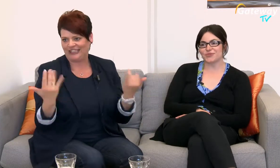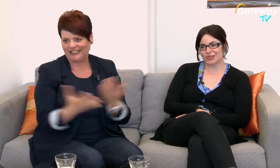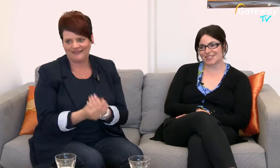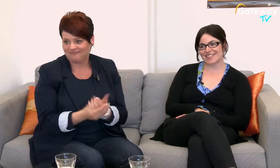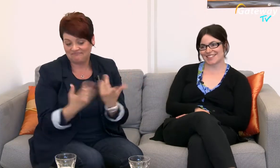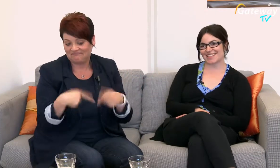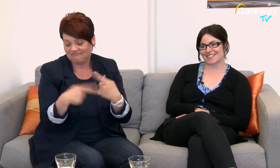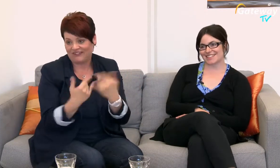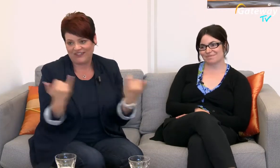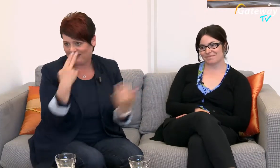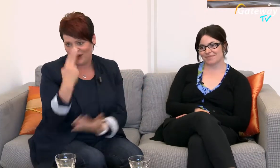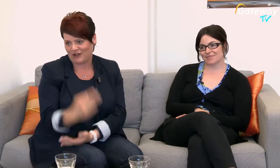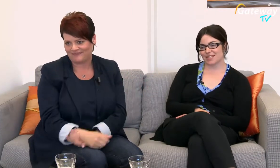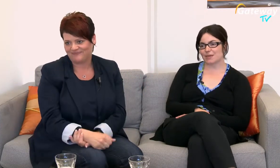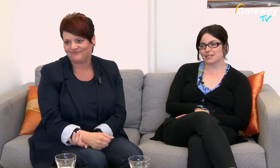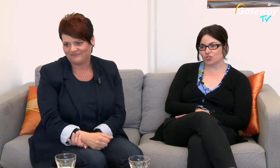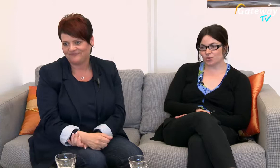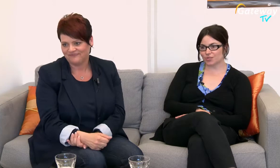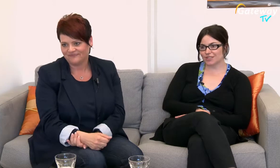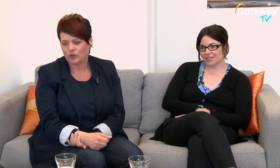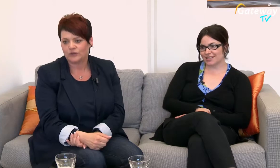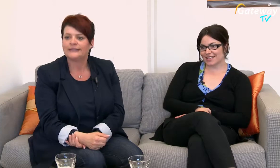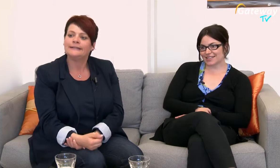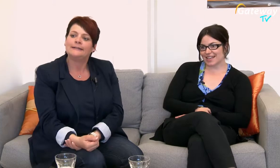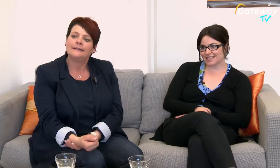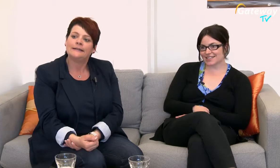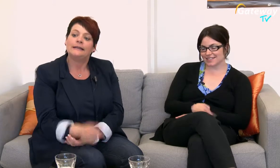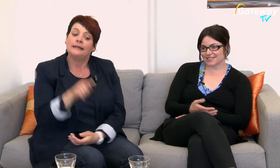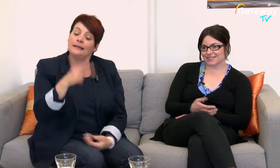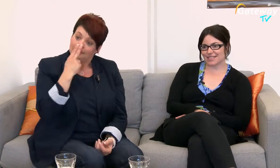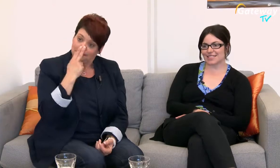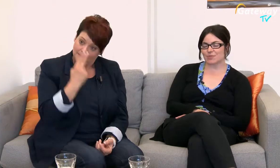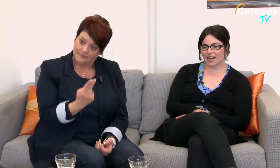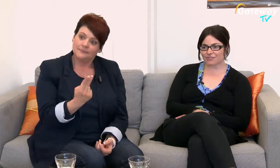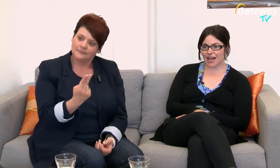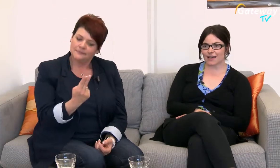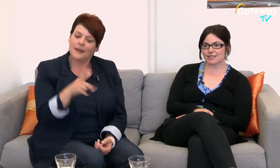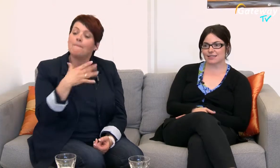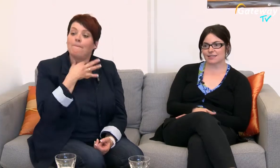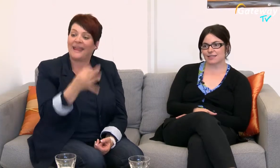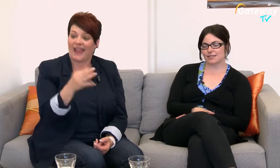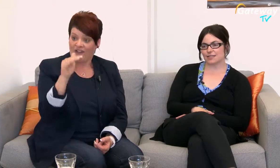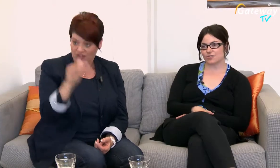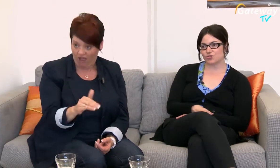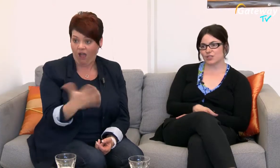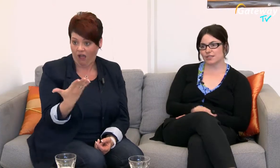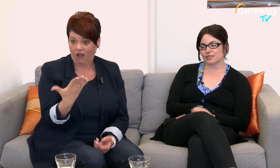wird letztendlich Also man sieht schon letztendlich, dass der Bedarf da ist, dass die Studierenden